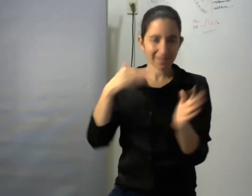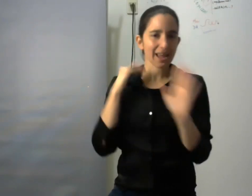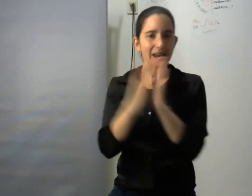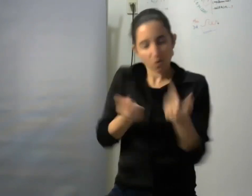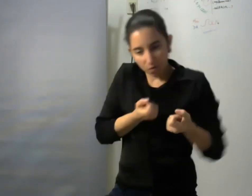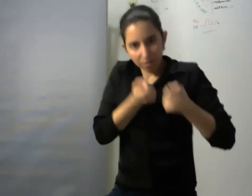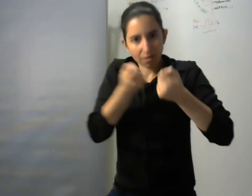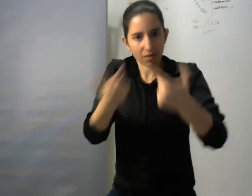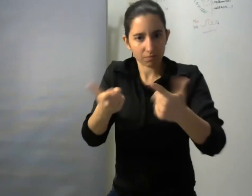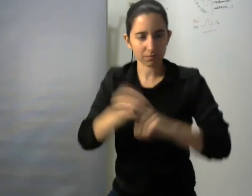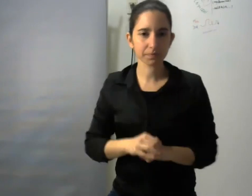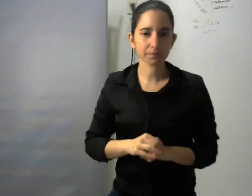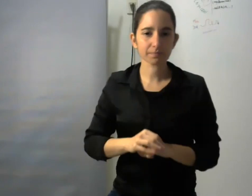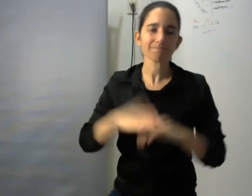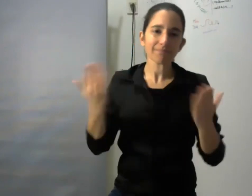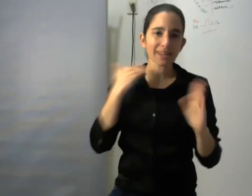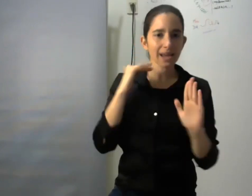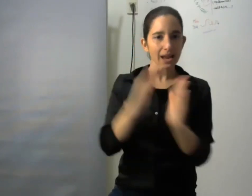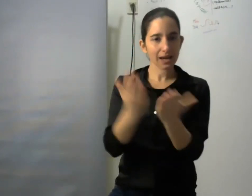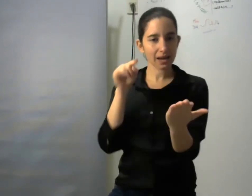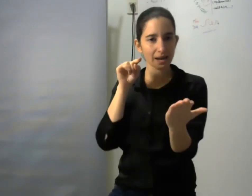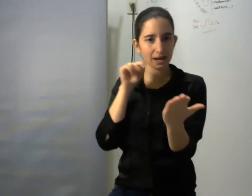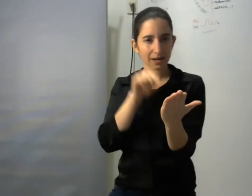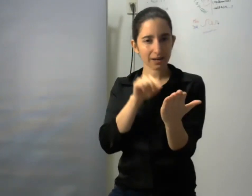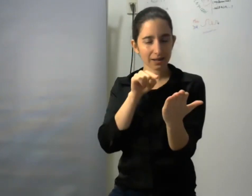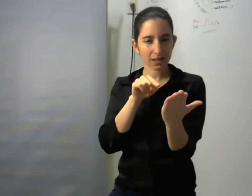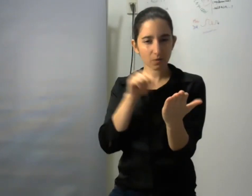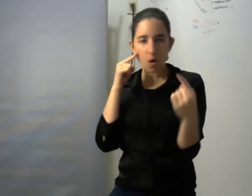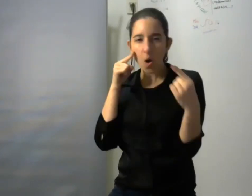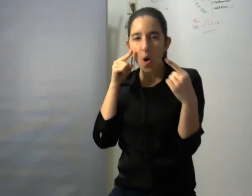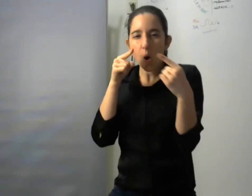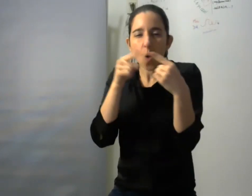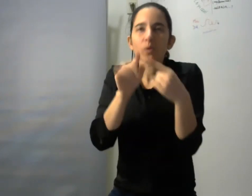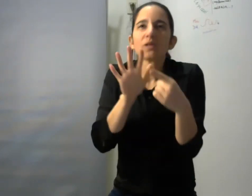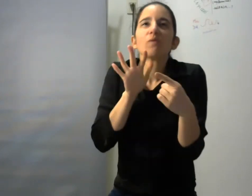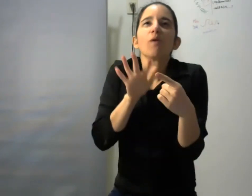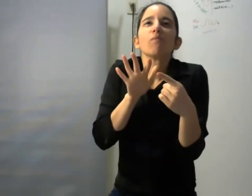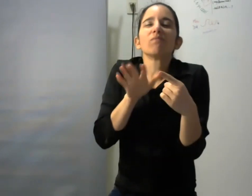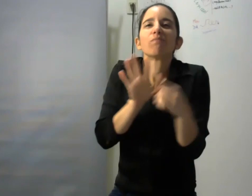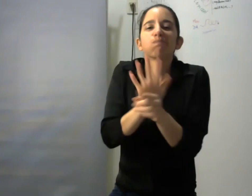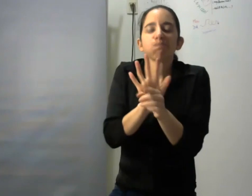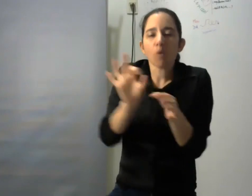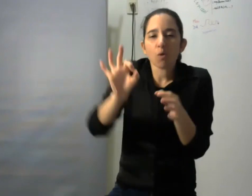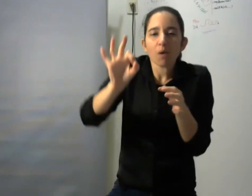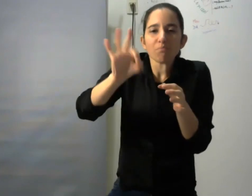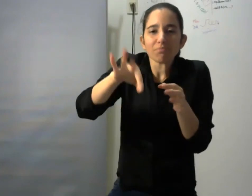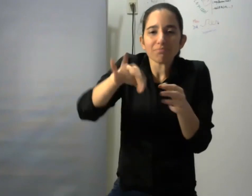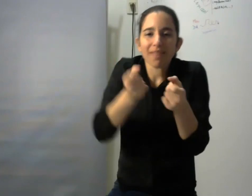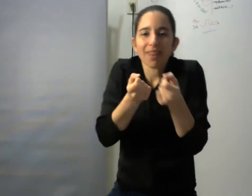sentido del libro para mí es traer un grano de arena un grano de arena no menor un muy importante grano de arena al esfuerzo